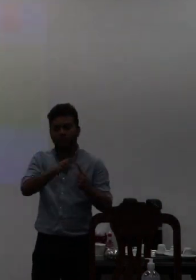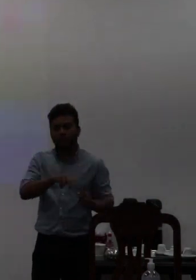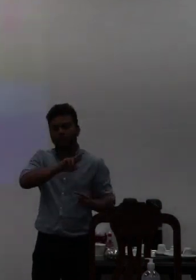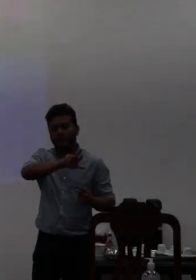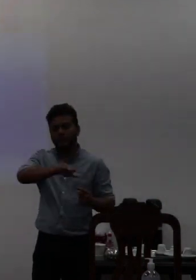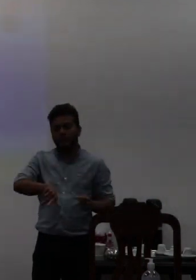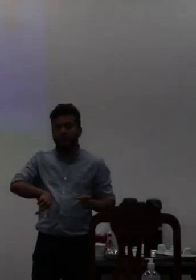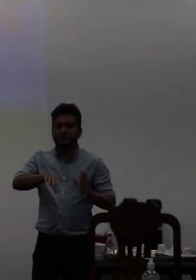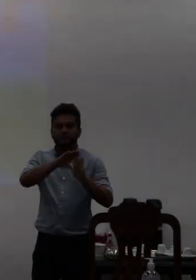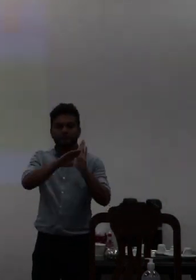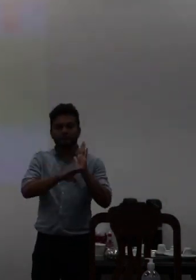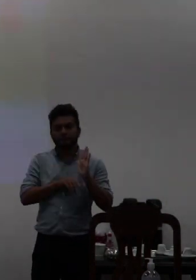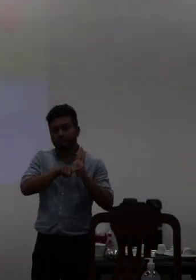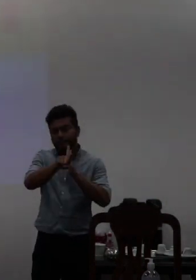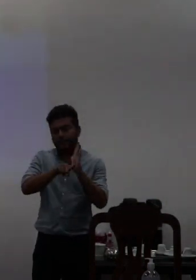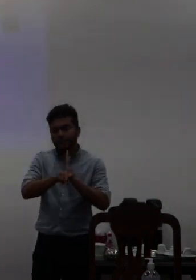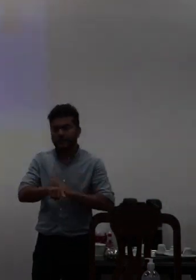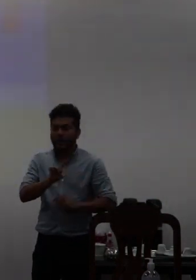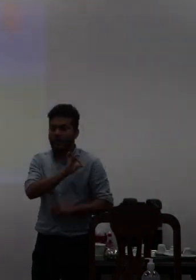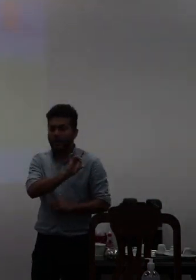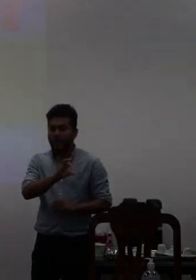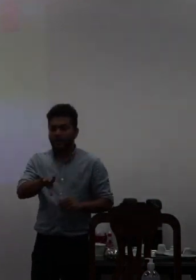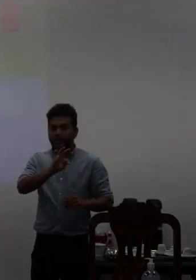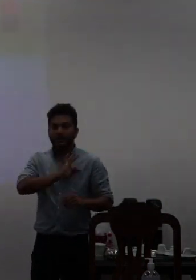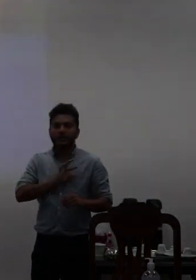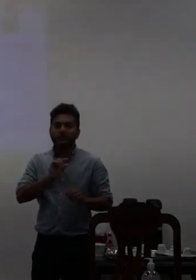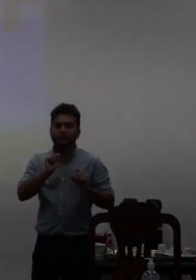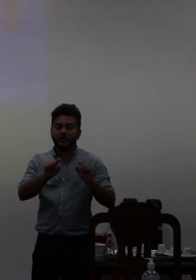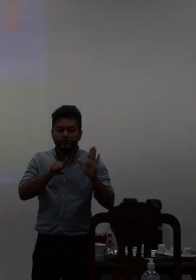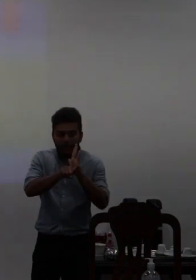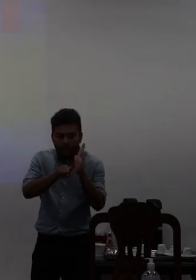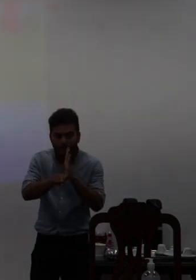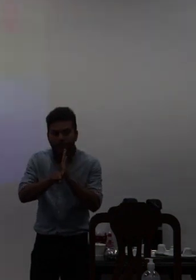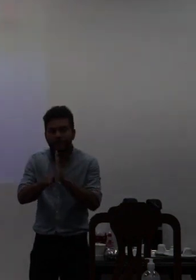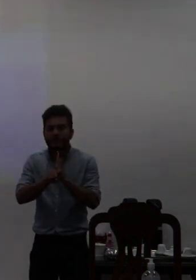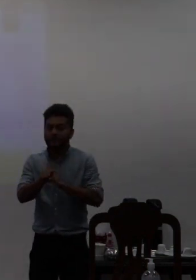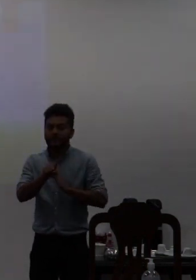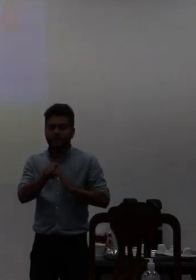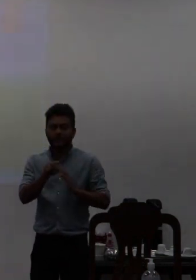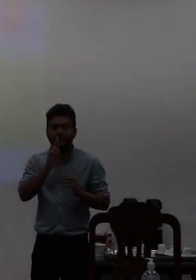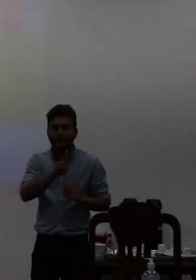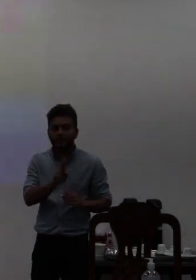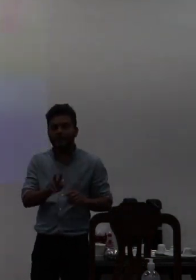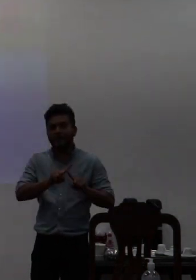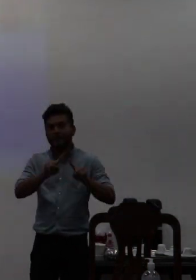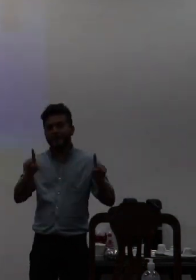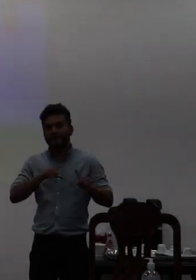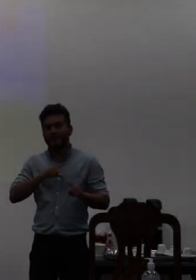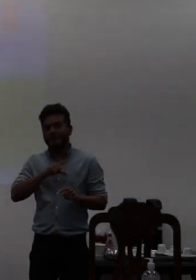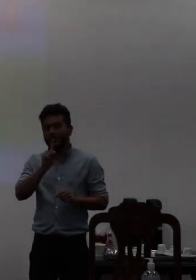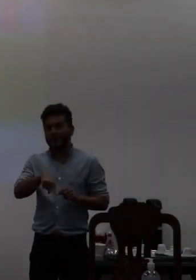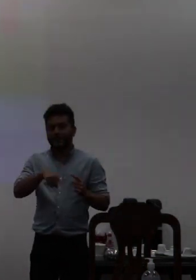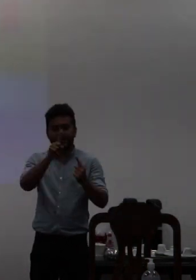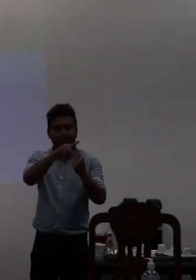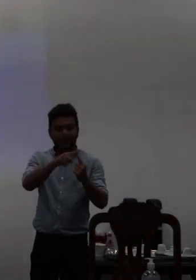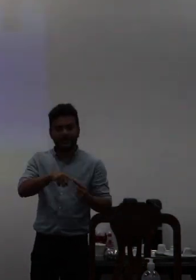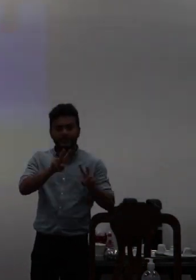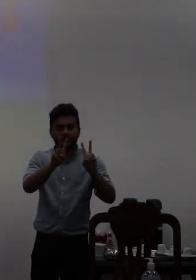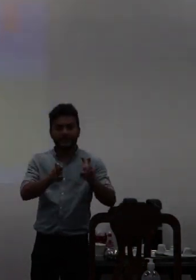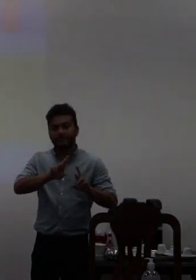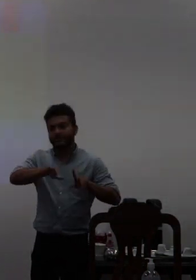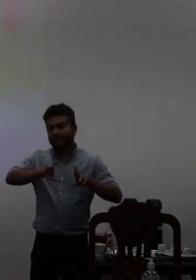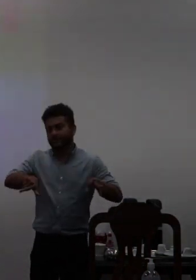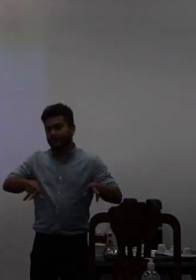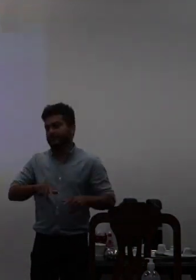fosse que acessasse o sistema responderia um questionário diferente mas com questões referentes aos eixos dos